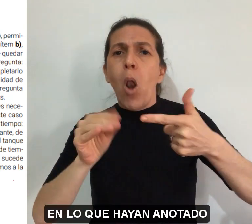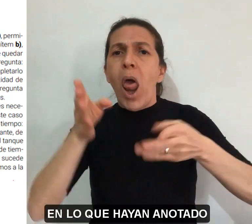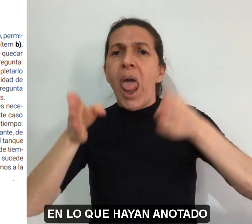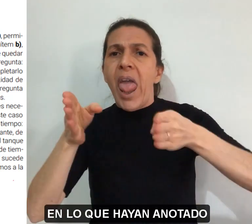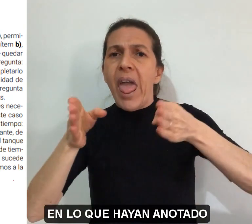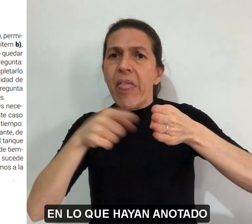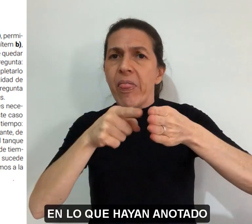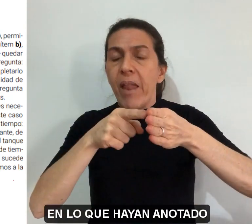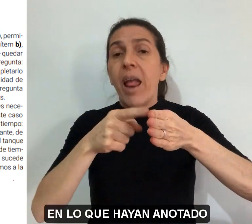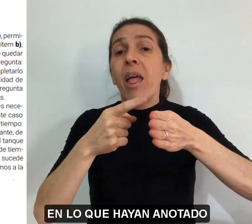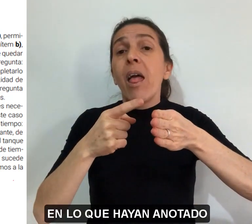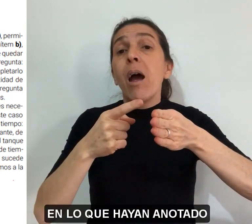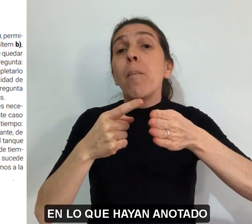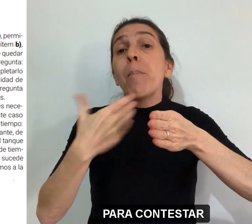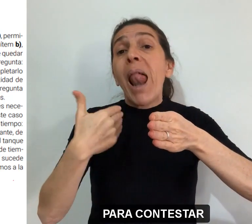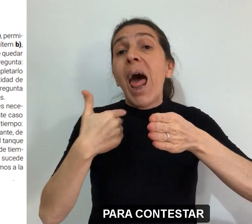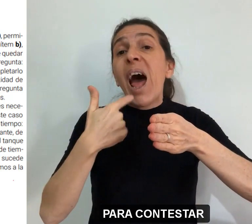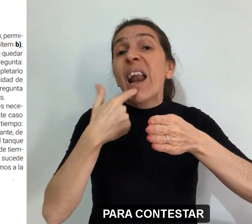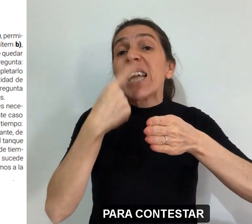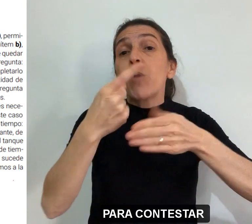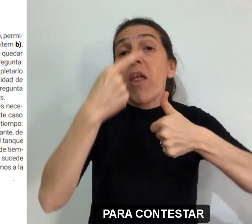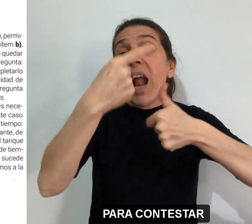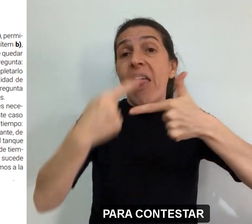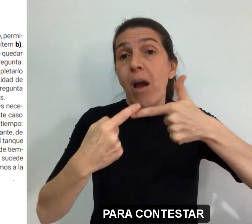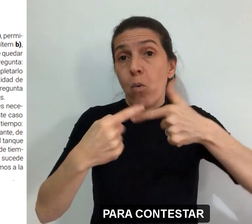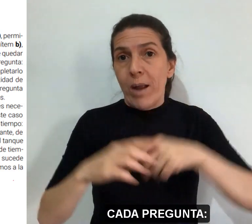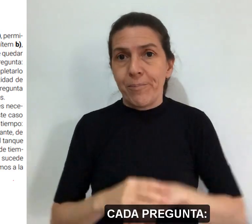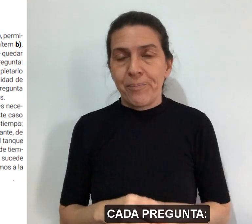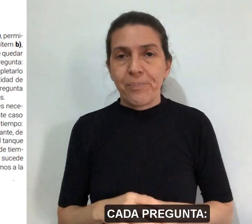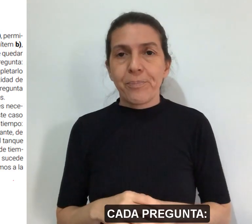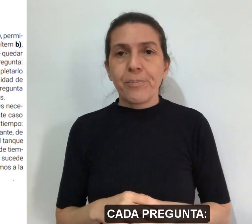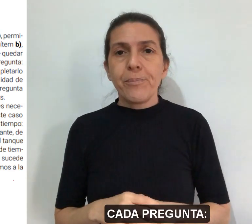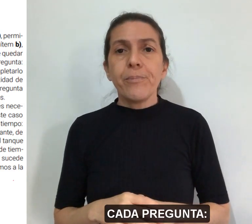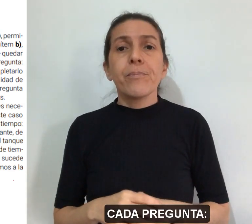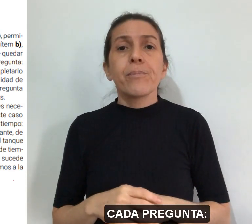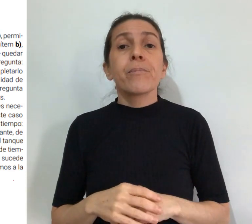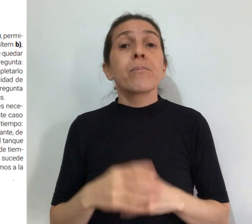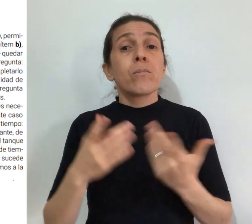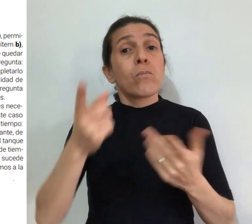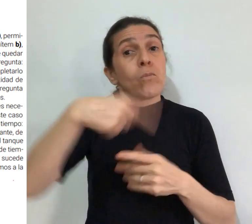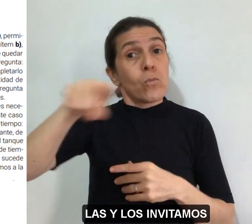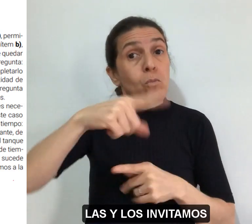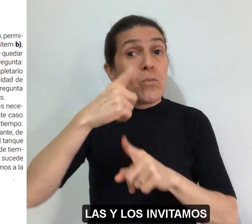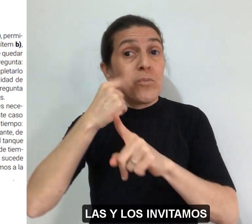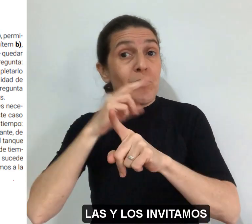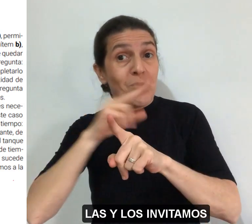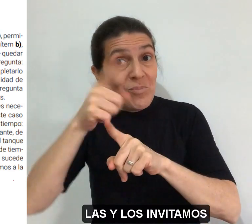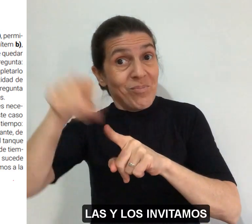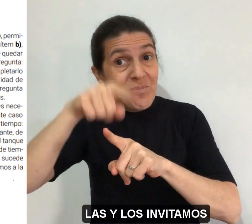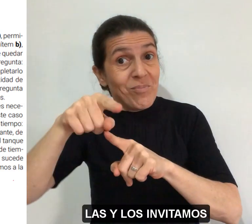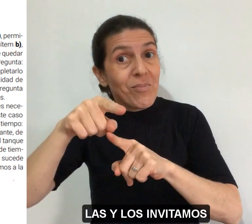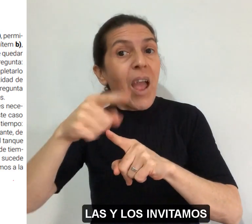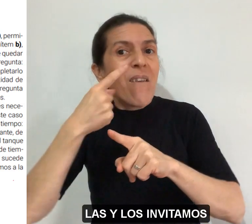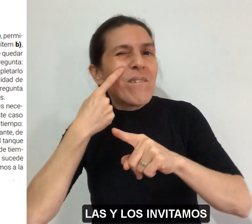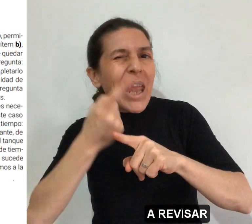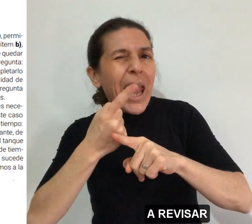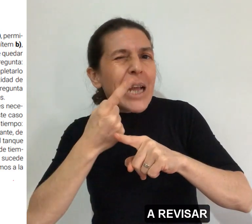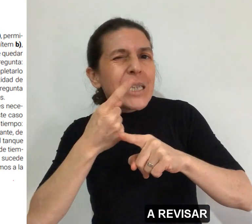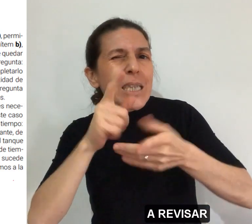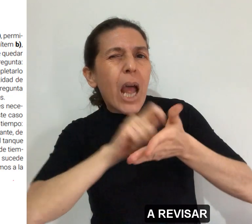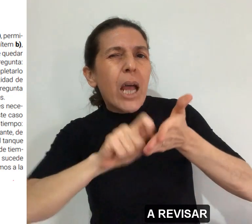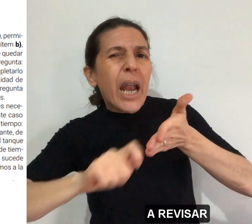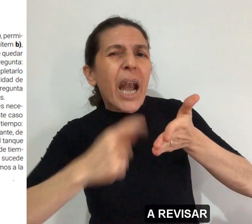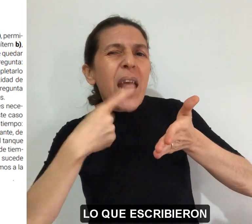en lo que hayan anotado para contestar cada pregunta Las y los invitamos